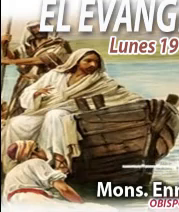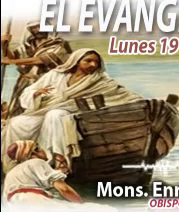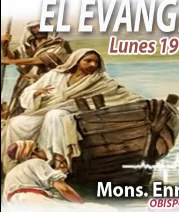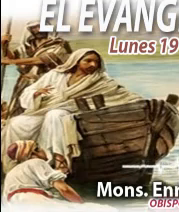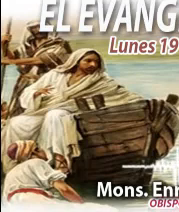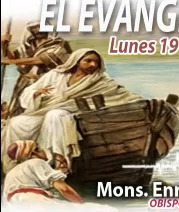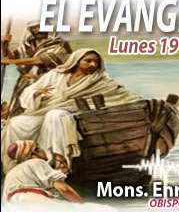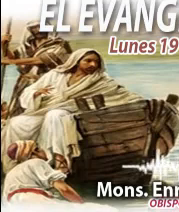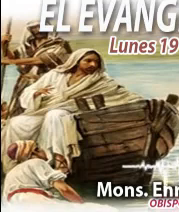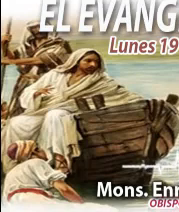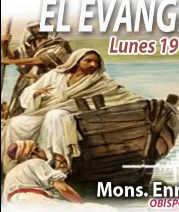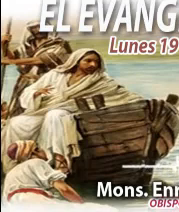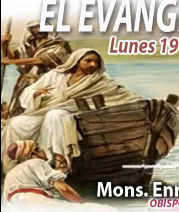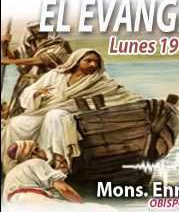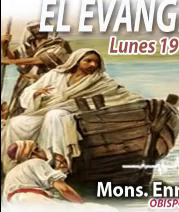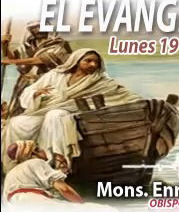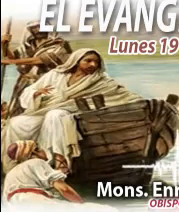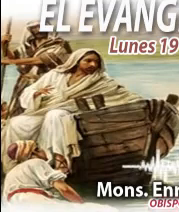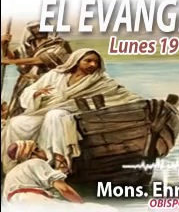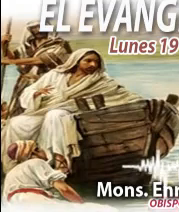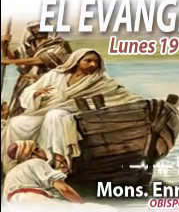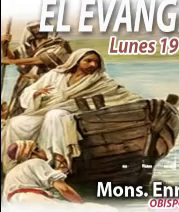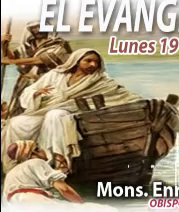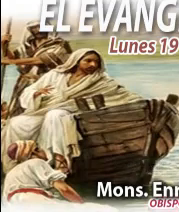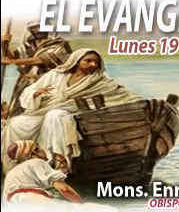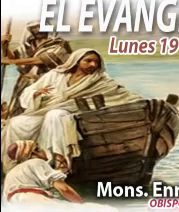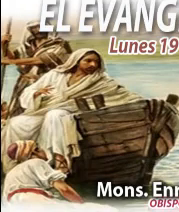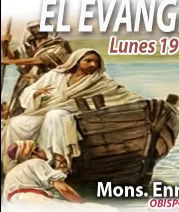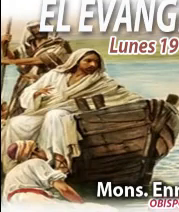del Señor con Monseñor Enrique Díaz. Yo estoy contigo.